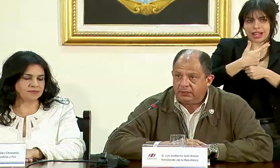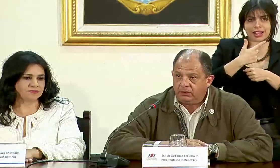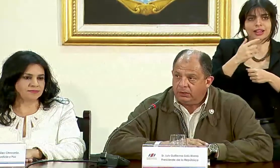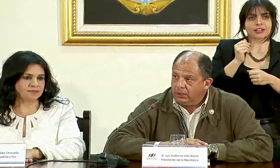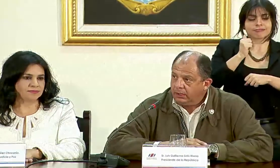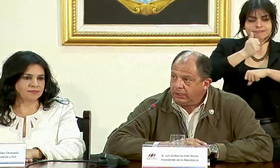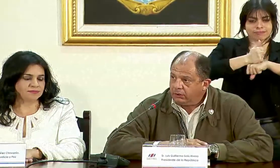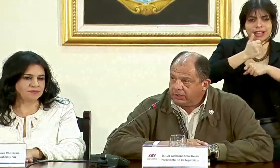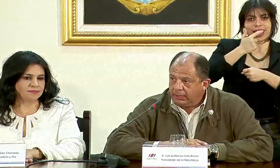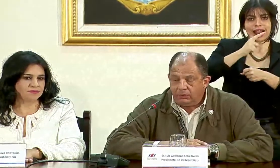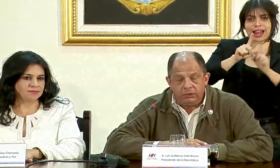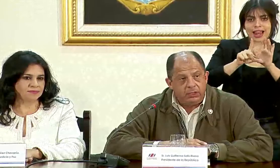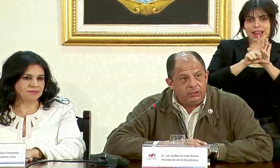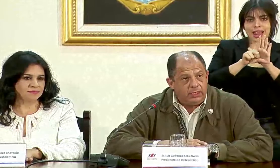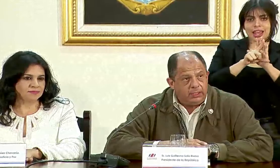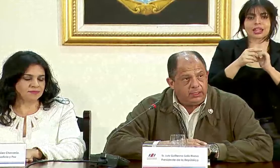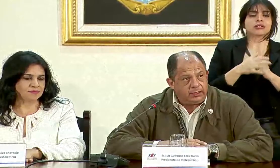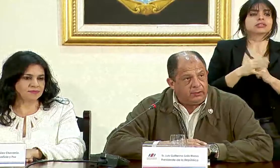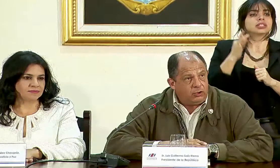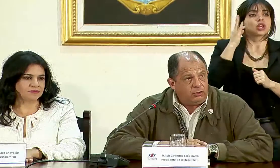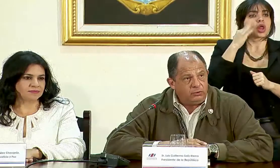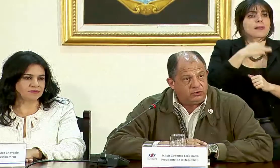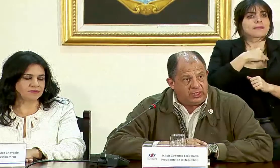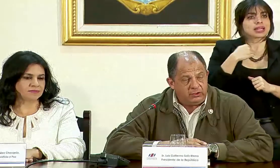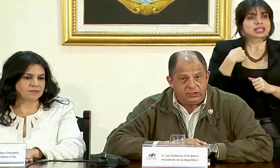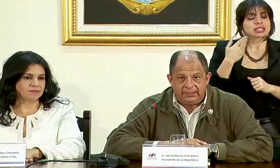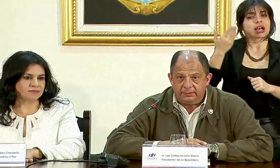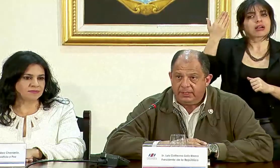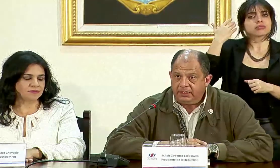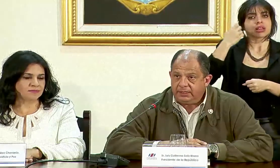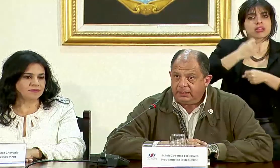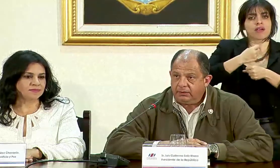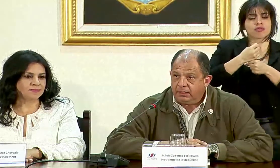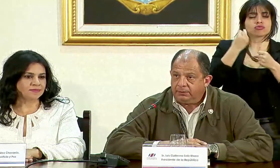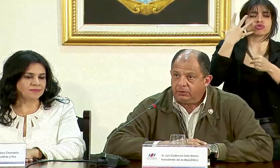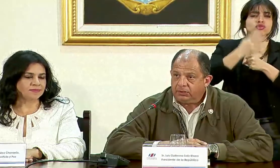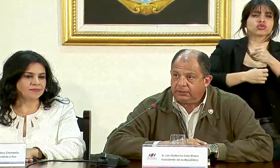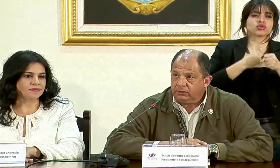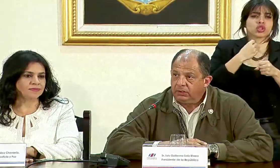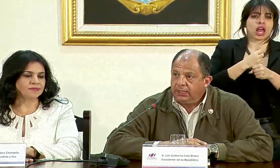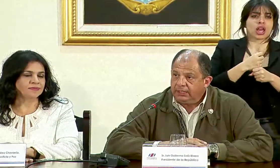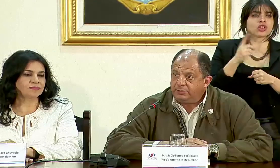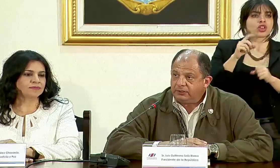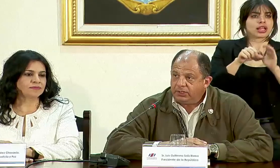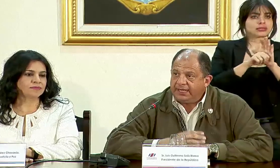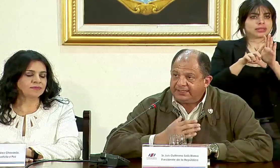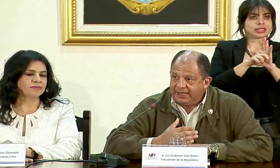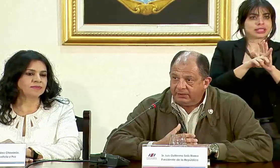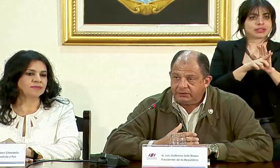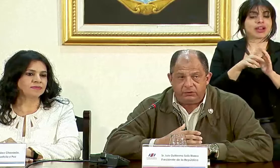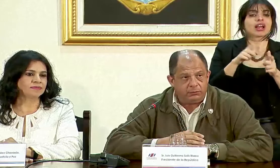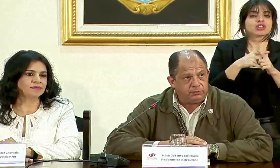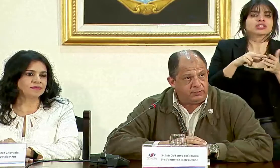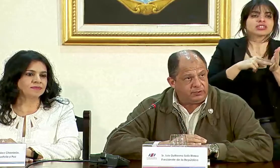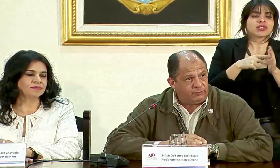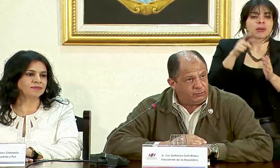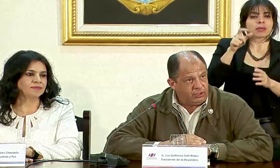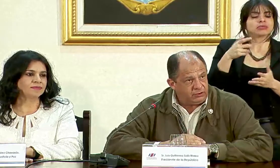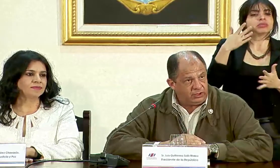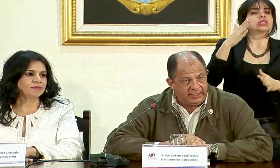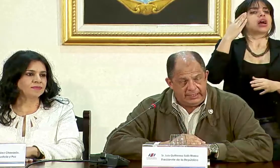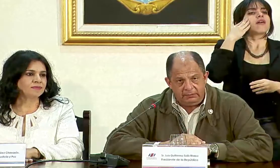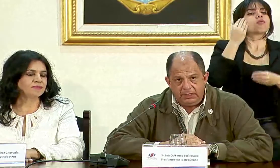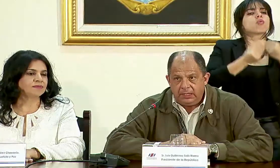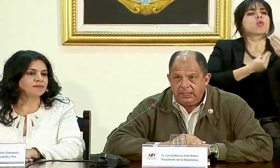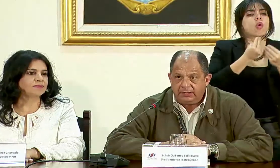ministra, quiero recordarlo, trabajó muchos años en la Asamblea Legislativa y por lo tanto es persona que sabe sobre los procesos de